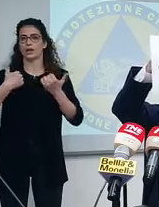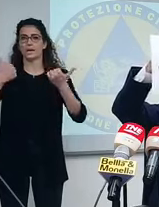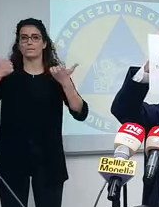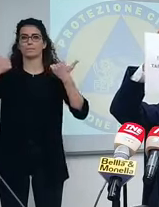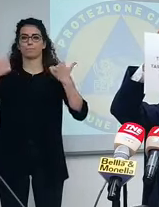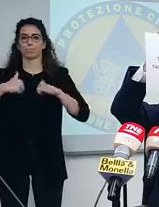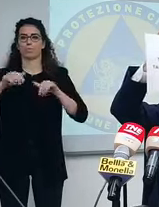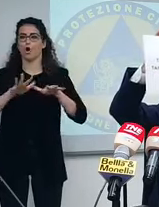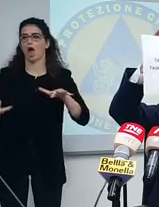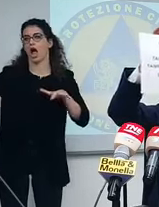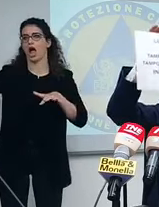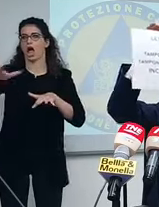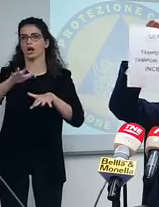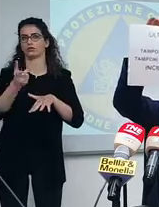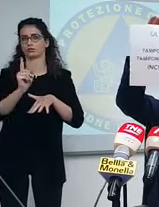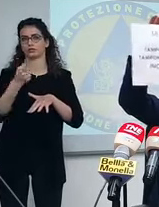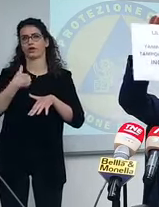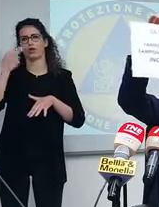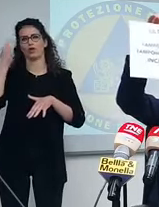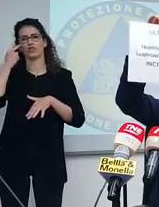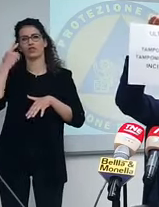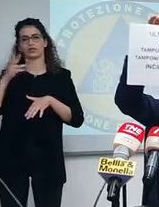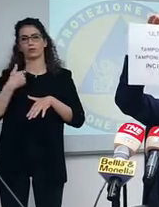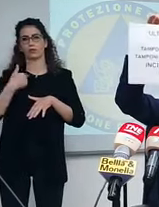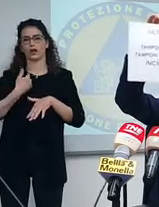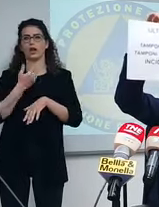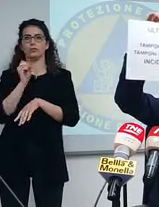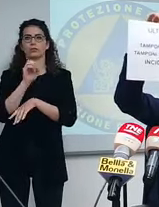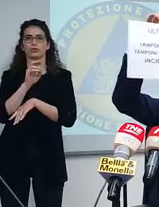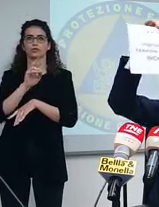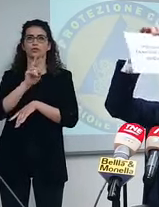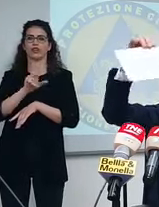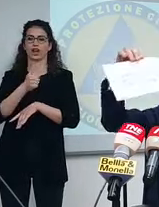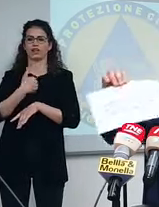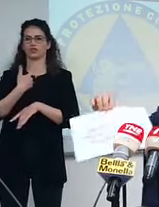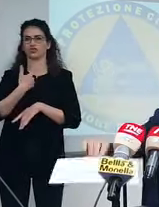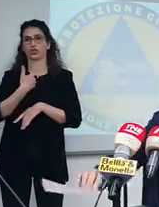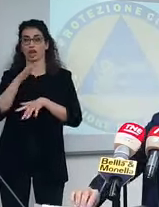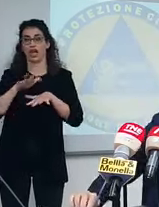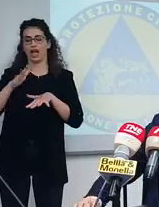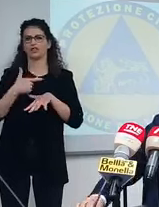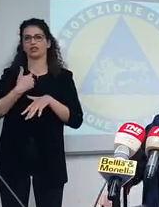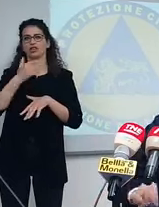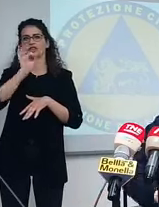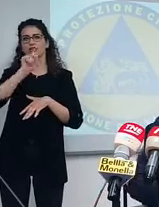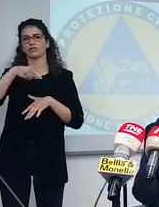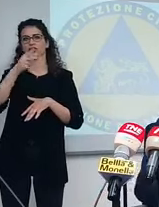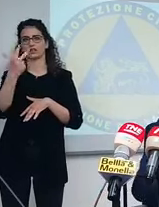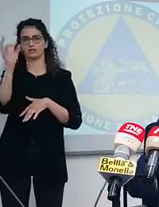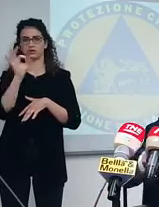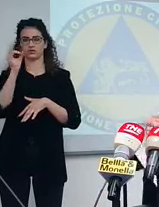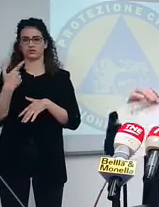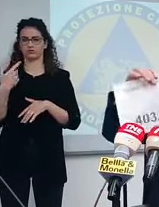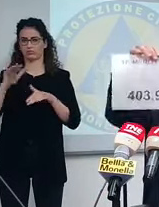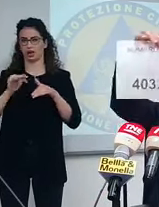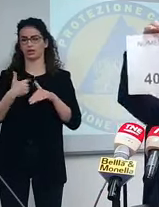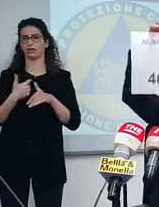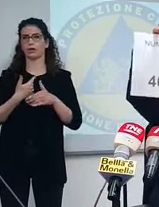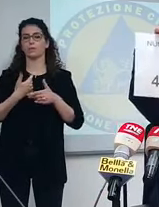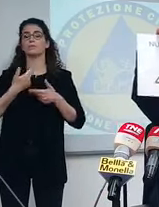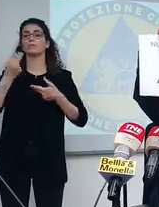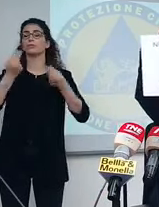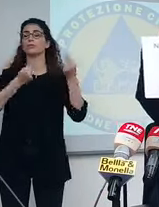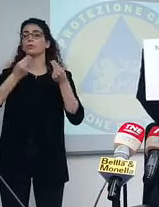indifferenziata. Avete visto che quella volta abbiamo fatto quello sorbato era lo 0,3%, è una roba bassissima. Numero dei positivi